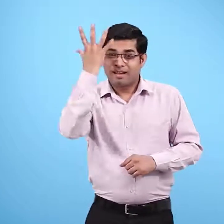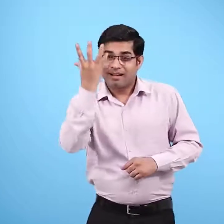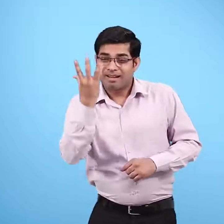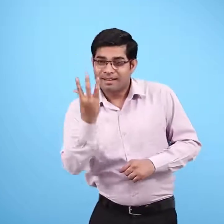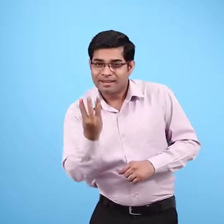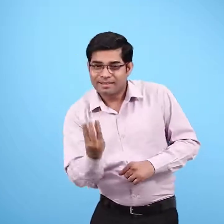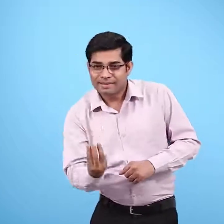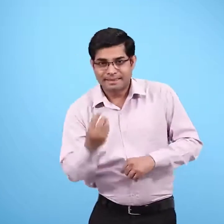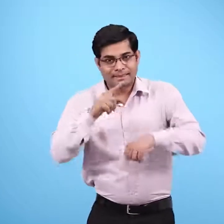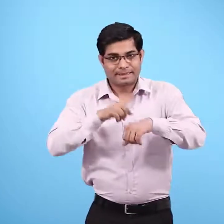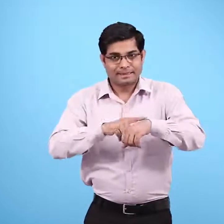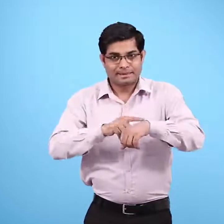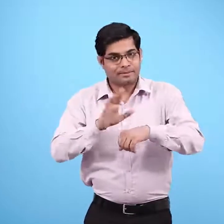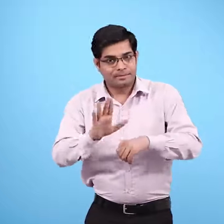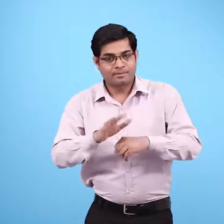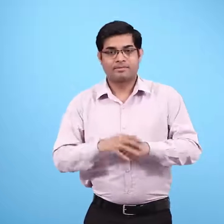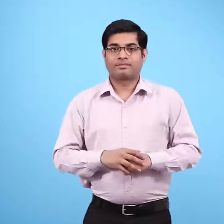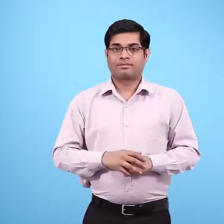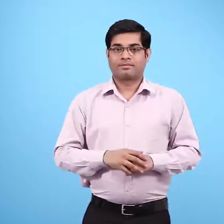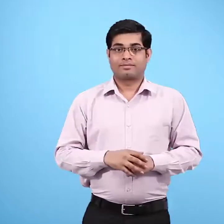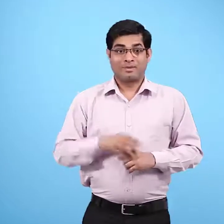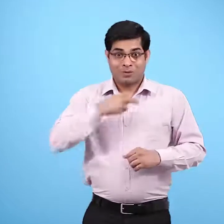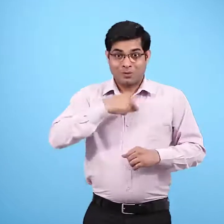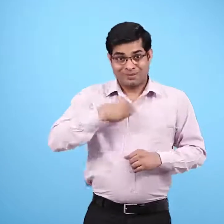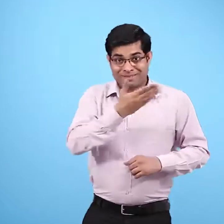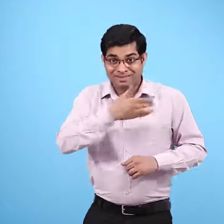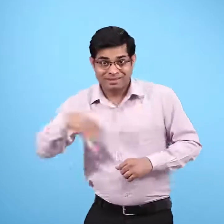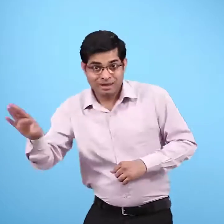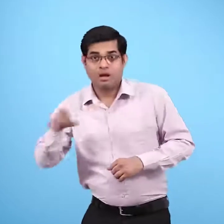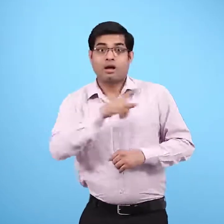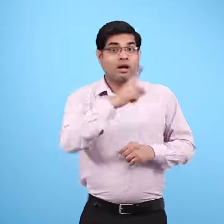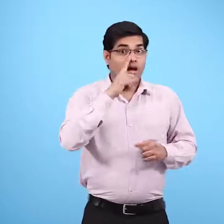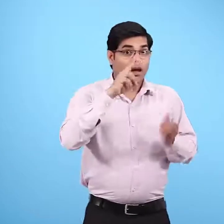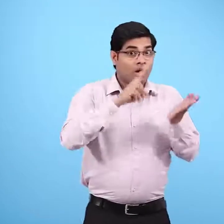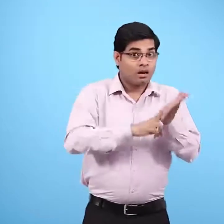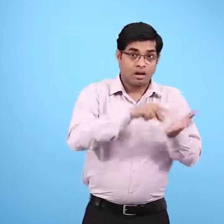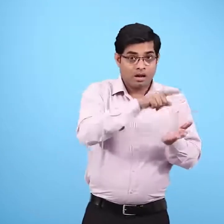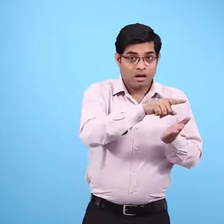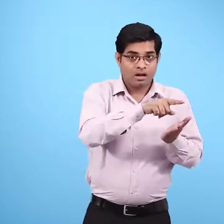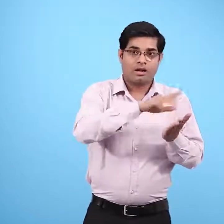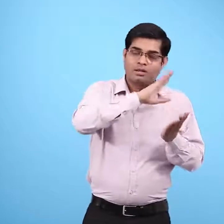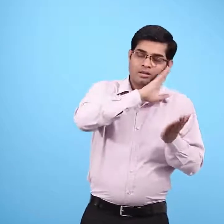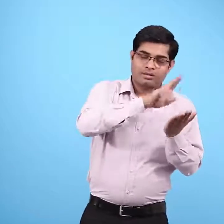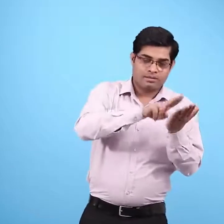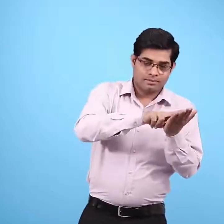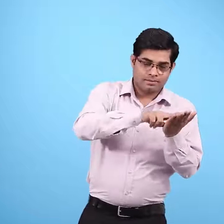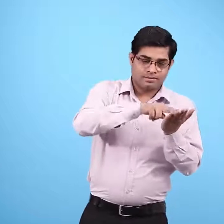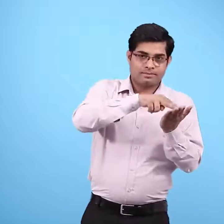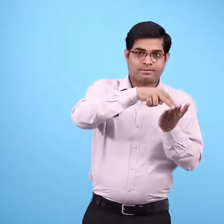शाम को डॉक्टर के पास जाने के लिए वे बिस्तर से उठी तो चक्कर खाकर गिर